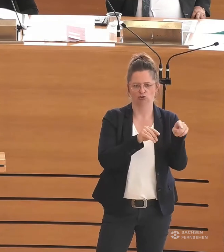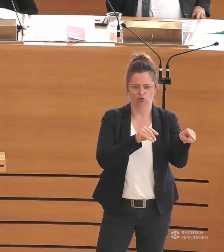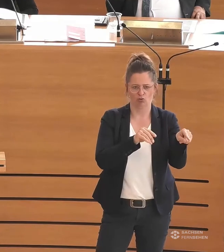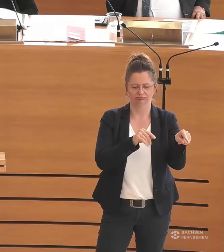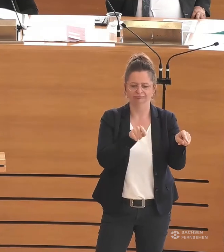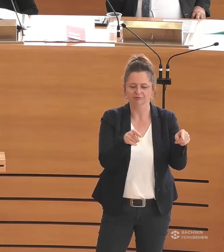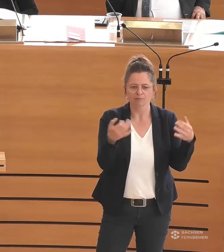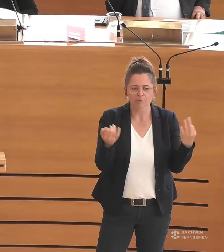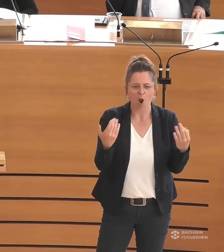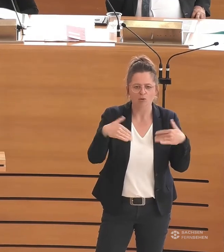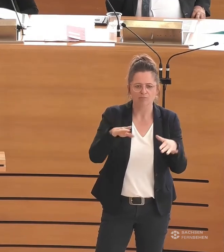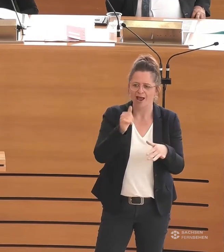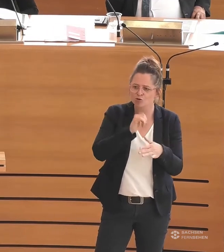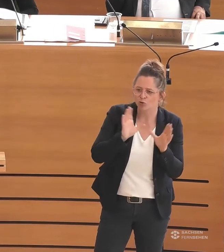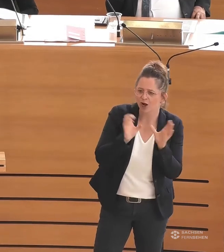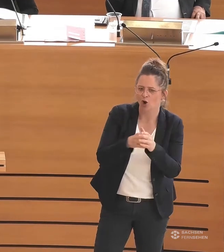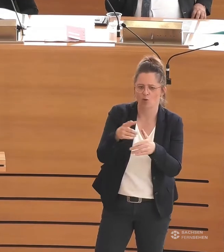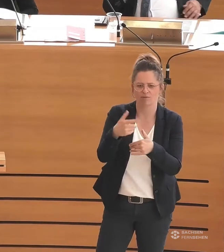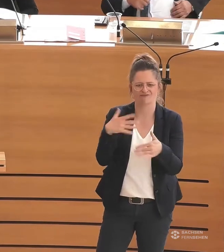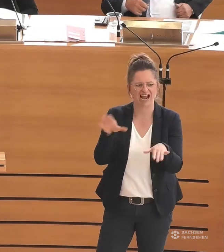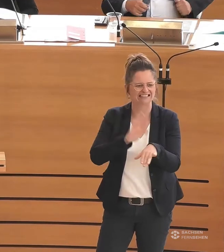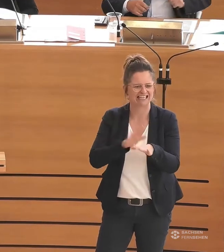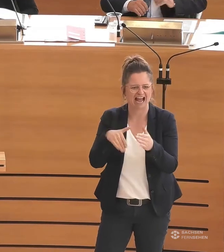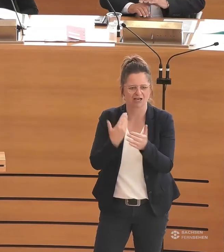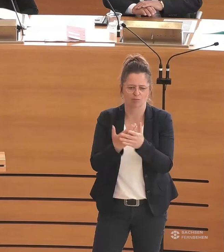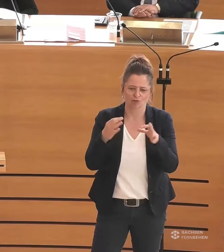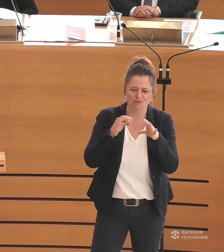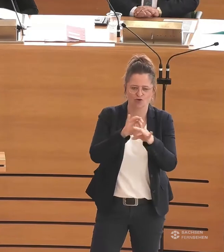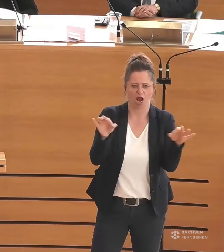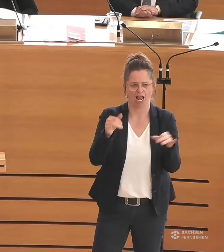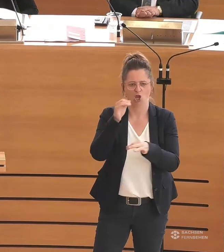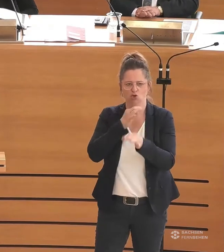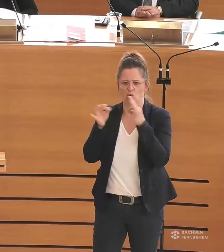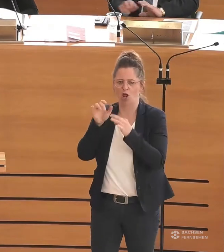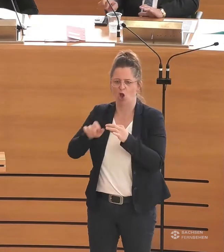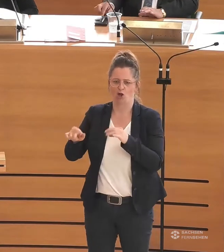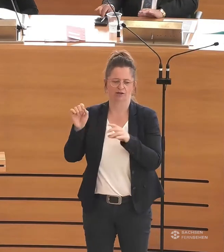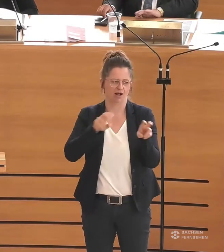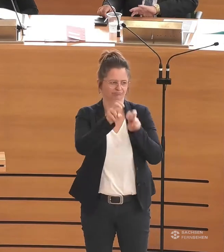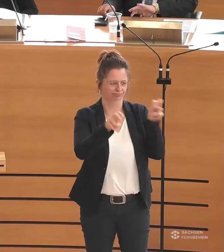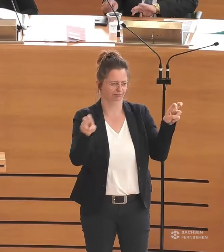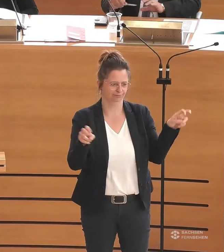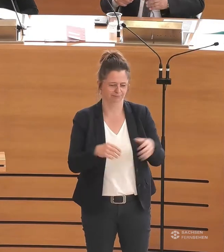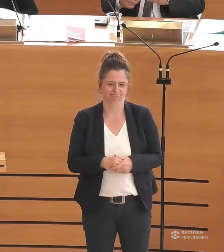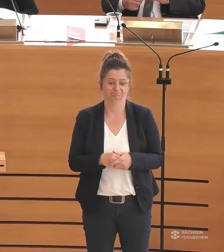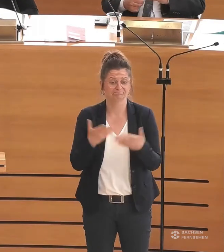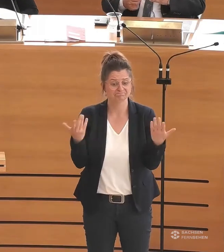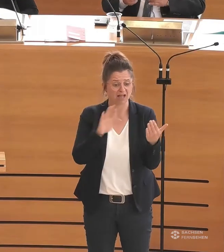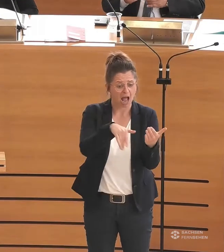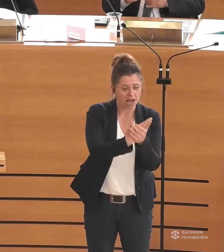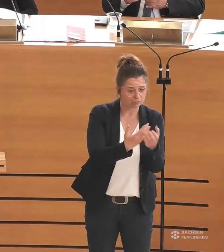mehr Jugendclubs, viel mehr Freizeitangebote, die für alle Jugendliche zugänglich sind. Und wir brauchen bei der Schaffung von solchen Angeboten